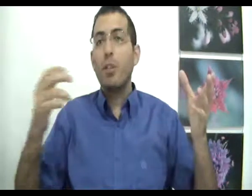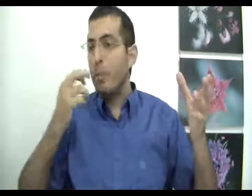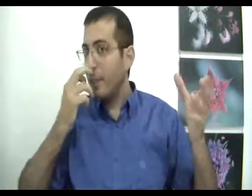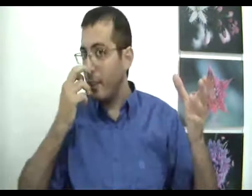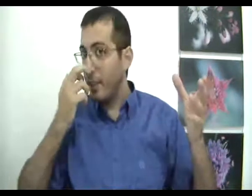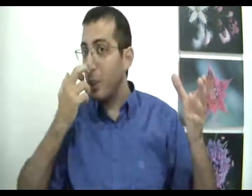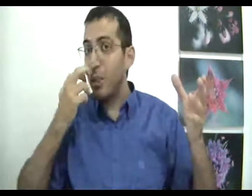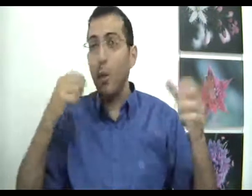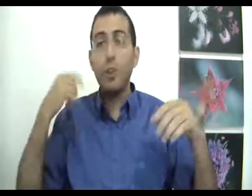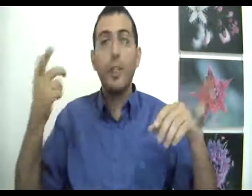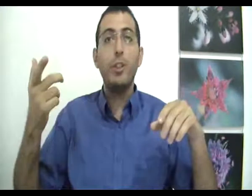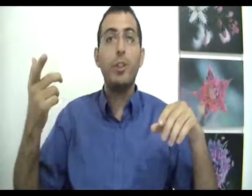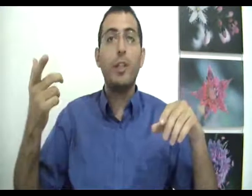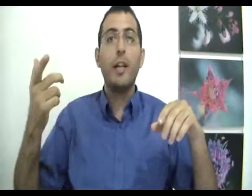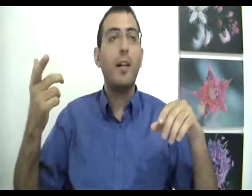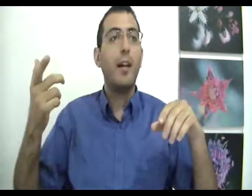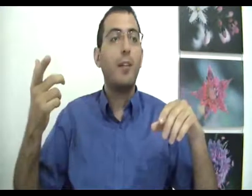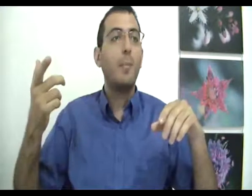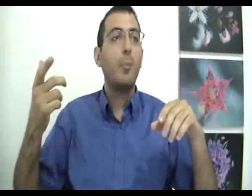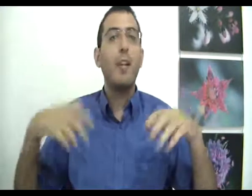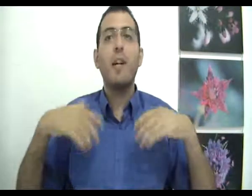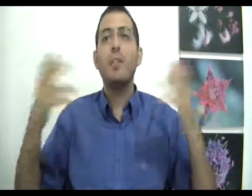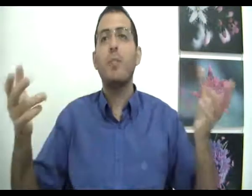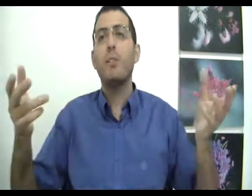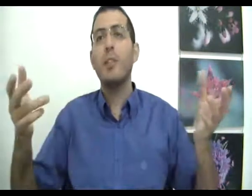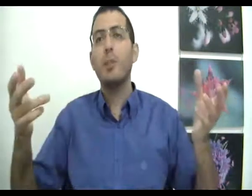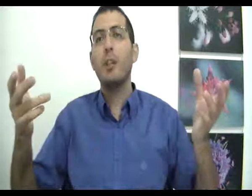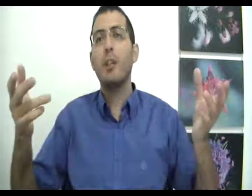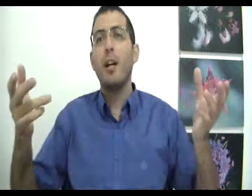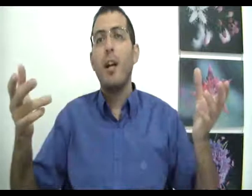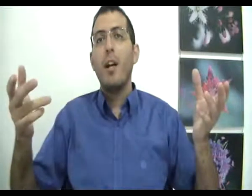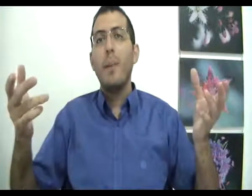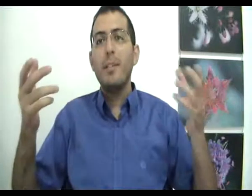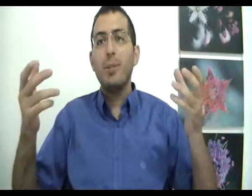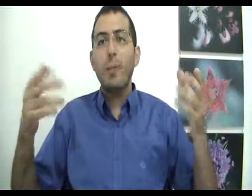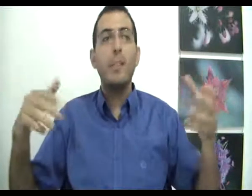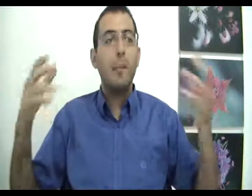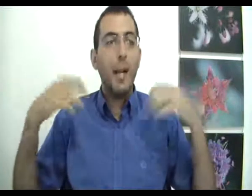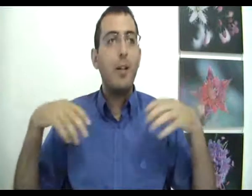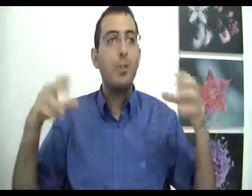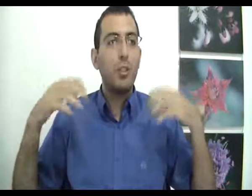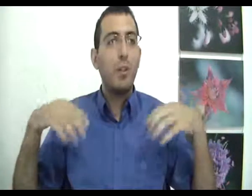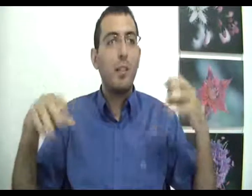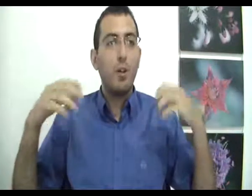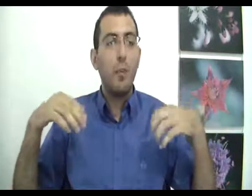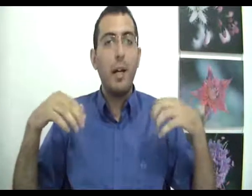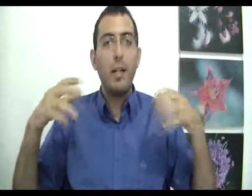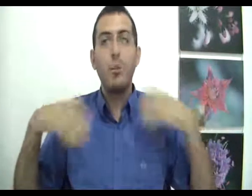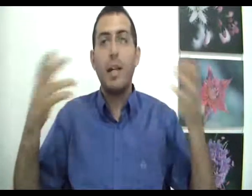טוב אמיתי זה שאתה לא חושש שיקרה לך רב. אבל אם אתה אומר הלוואי ששבוע הזה יימשך, בעצם זה אומר שבמהלך אותו שבוע אתה חווה פחד שאולי